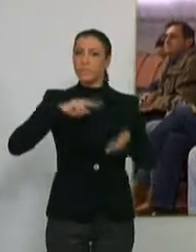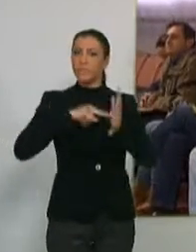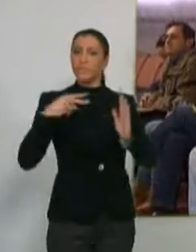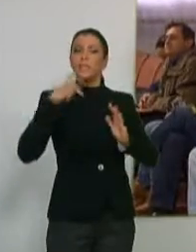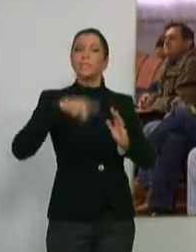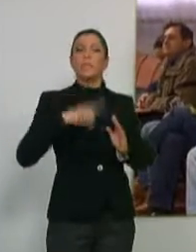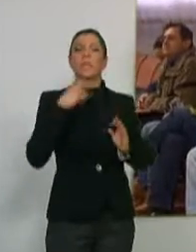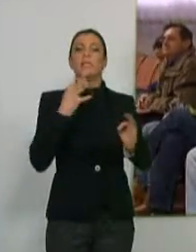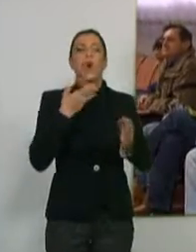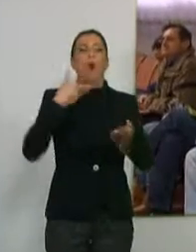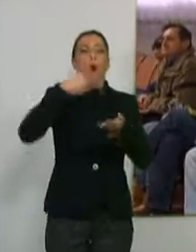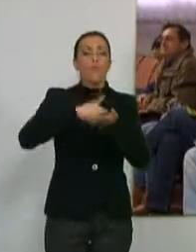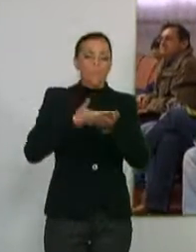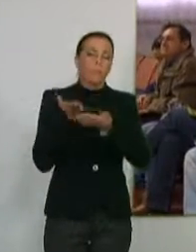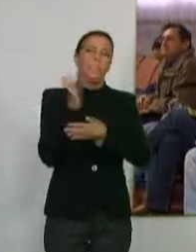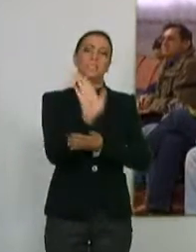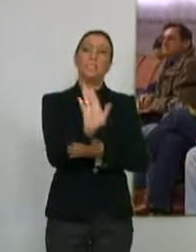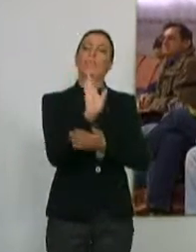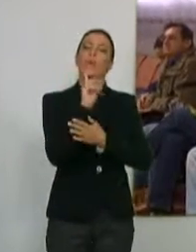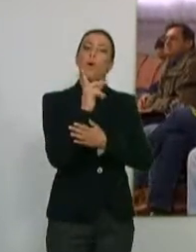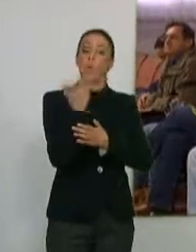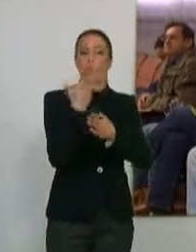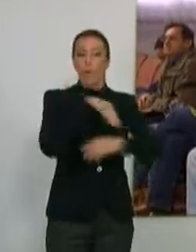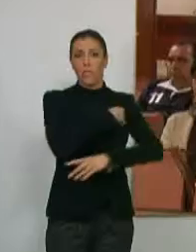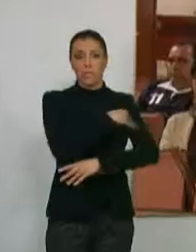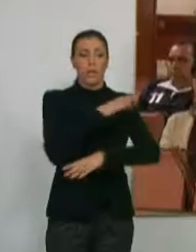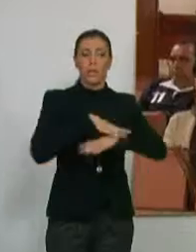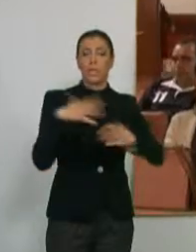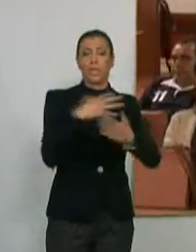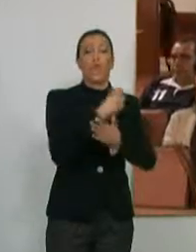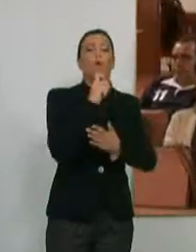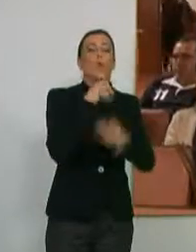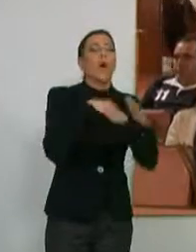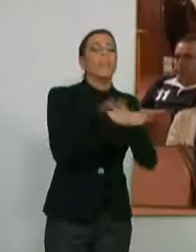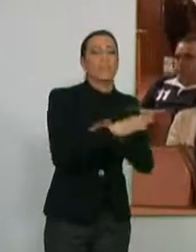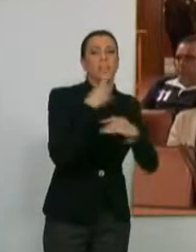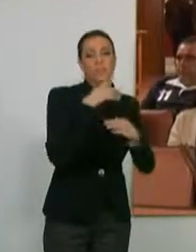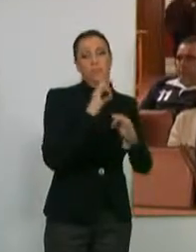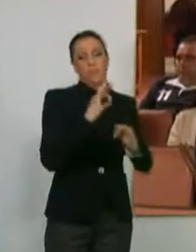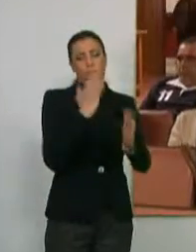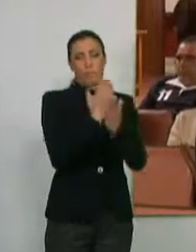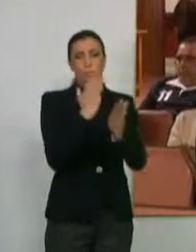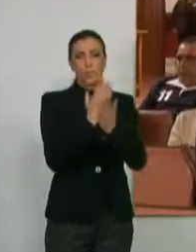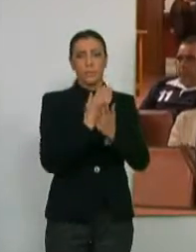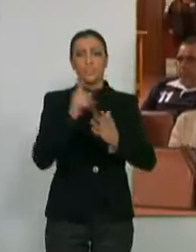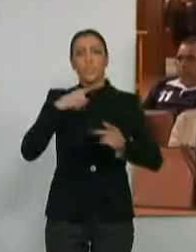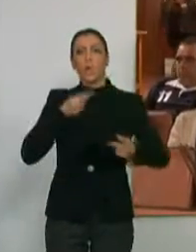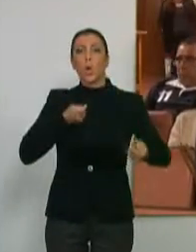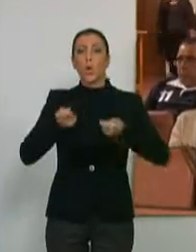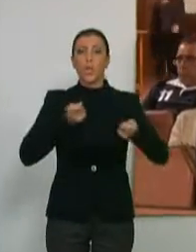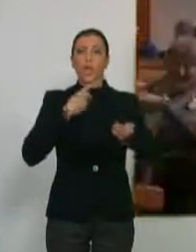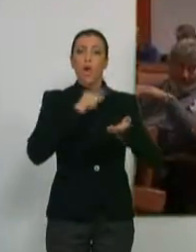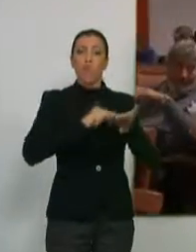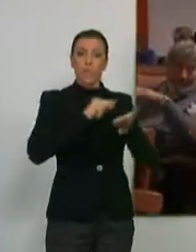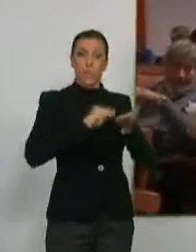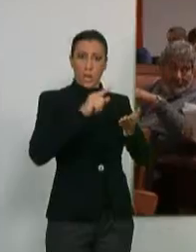de releve la oferta universitaria a la que pueden acceder los estudiantes de los institutos motrileños. La coordinadora de